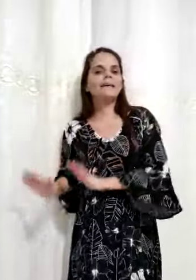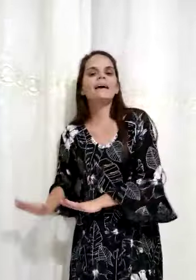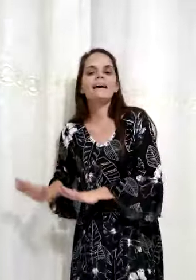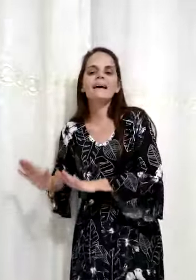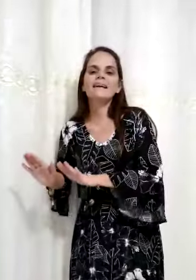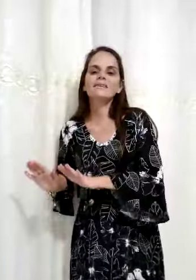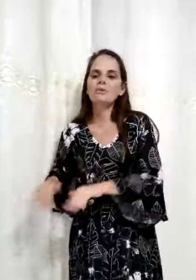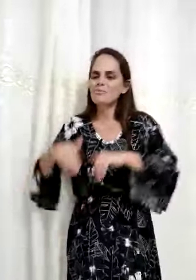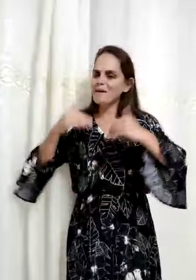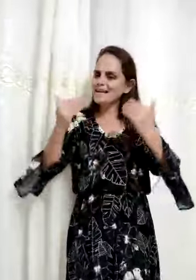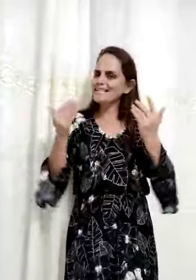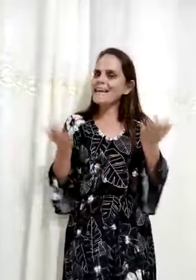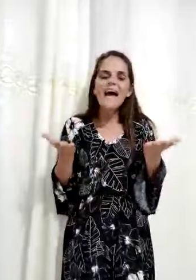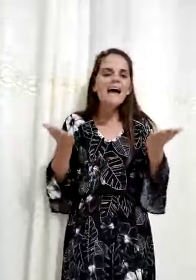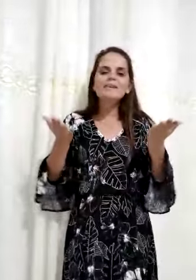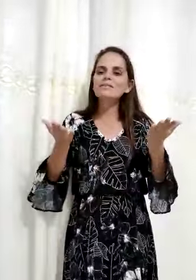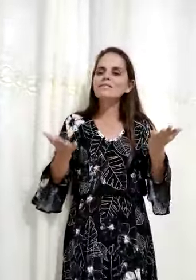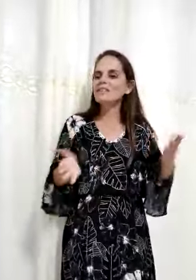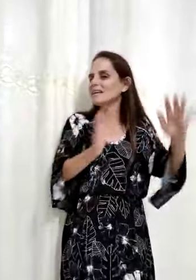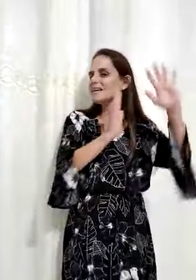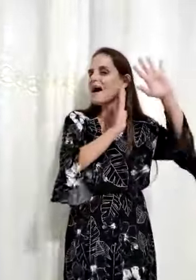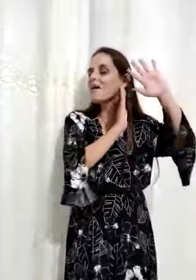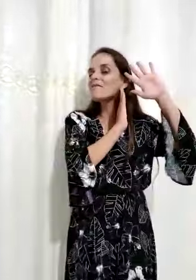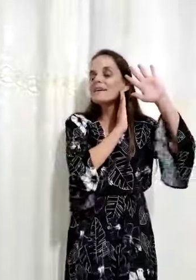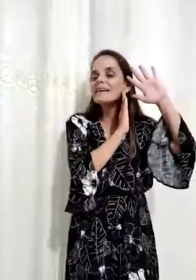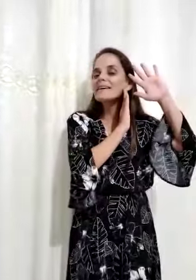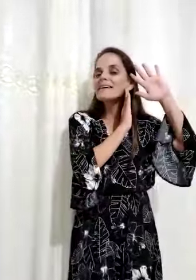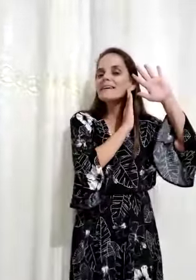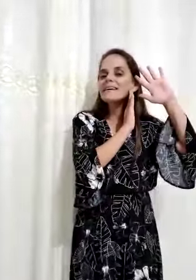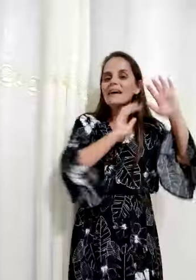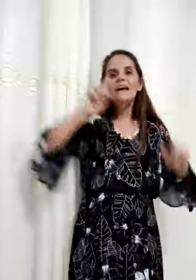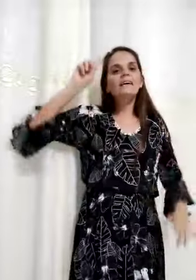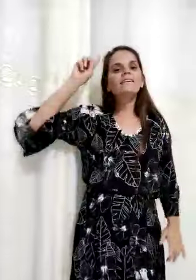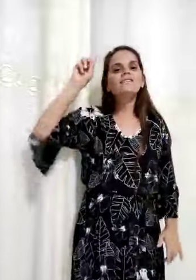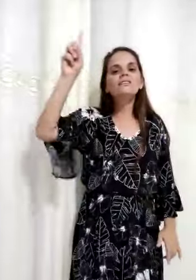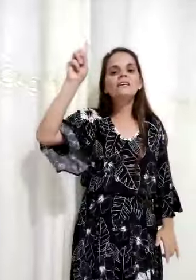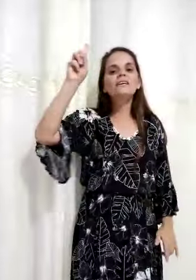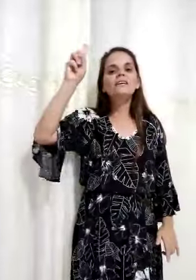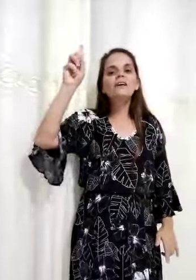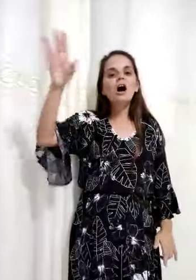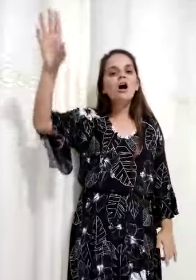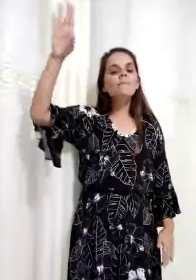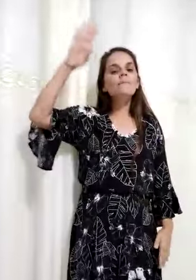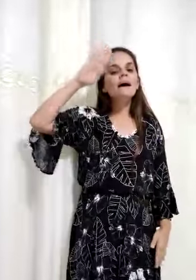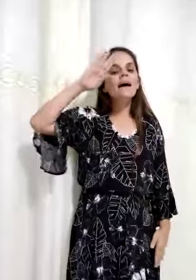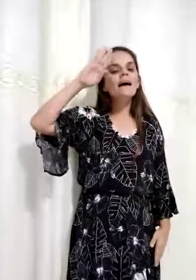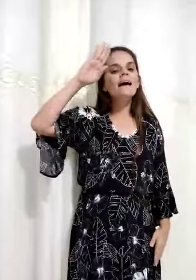pequeno, mas quero Te ouvir e Te